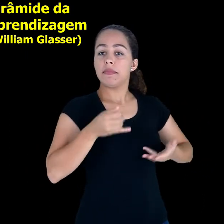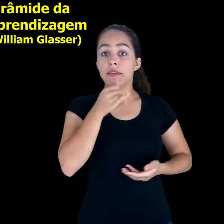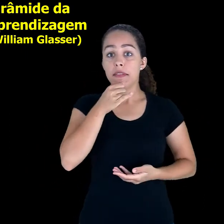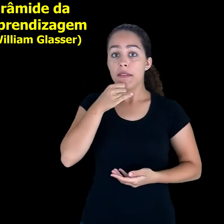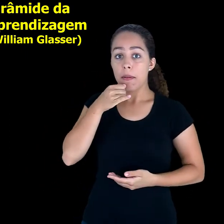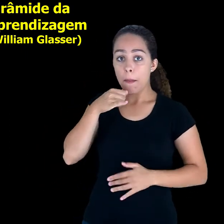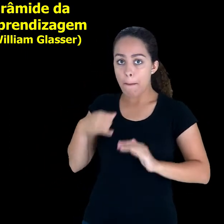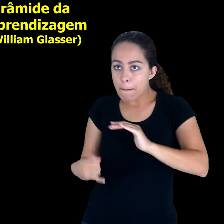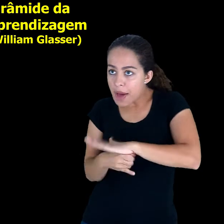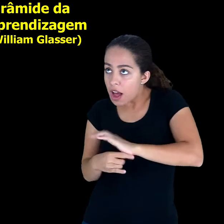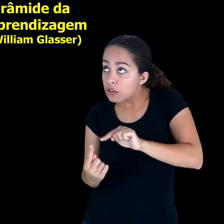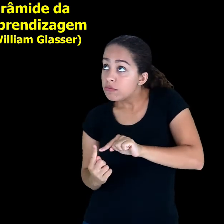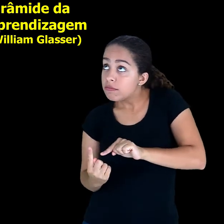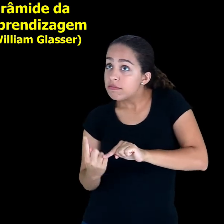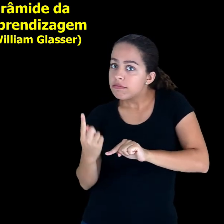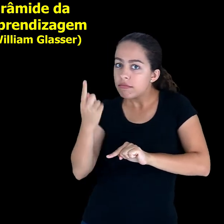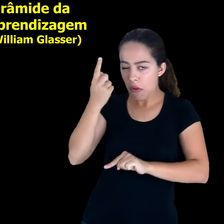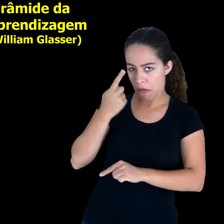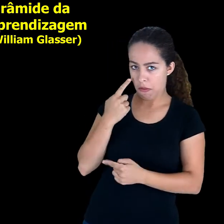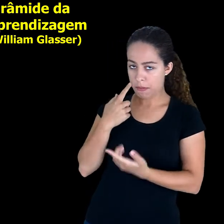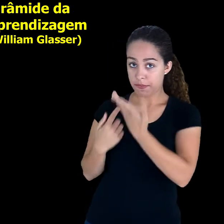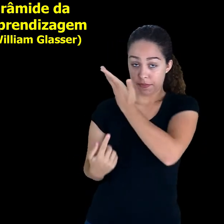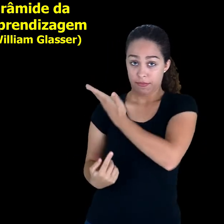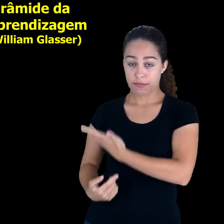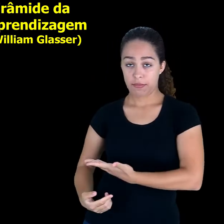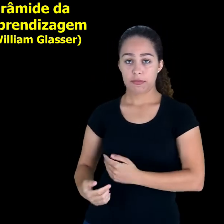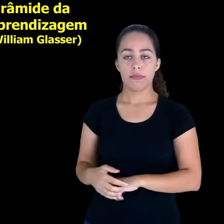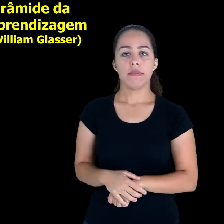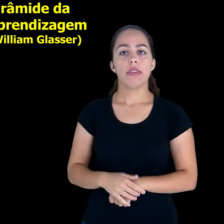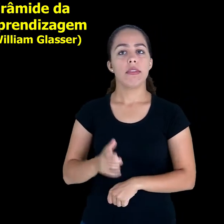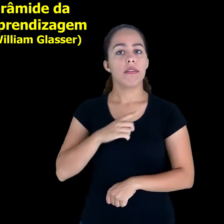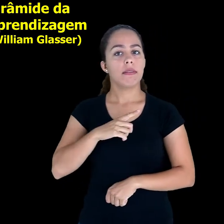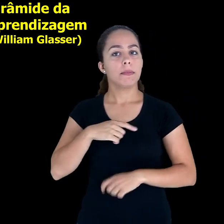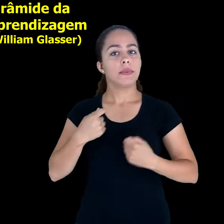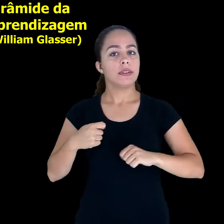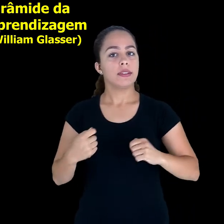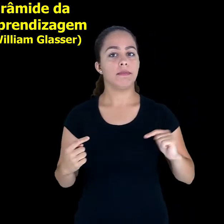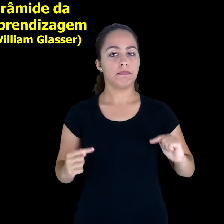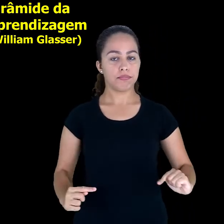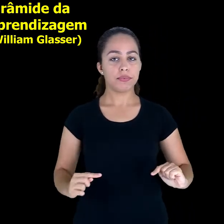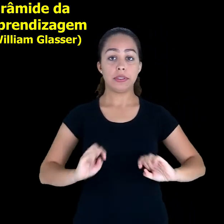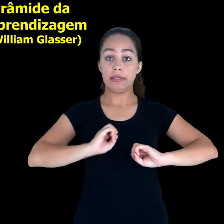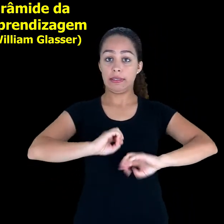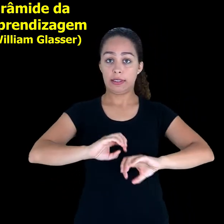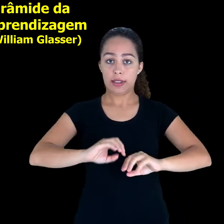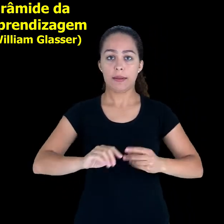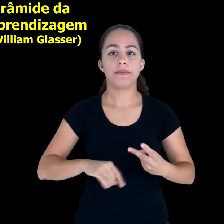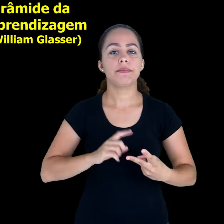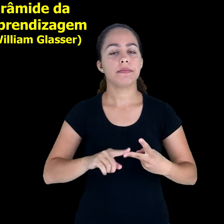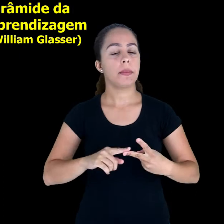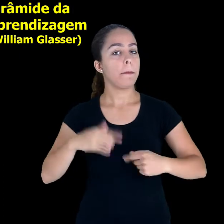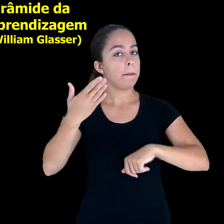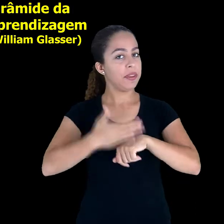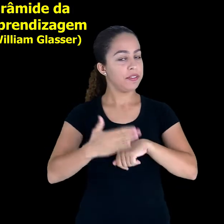De baixo para cima na imagem, então, ensinando, praticando,